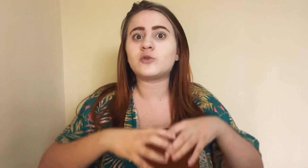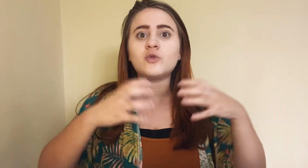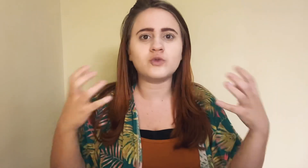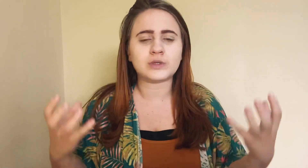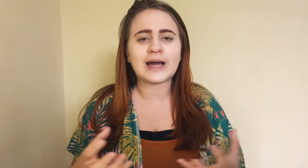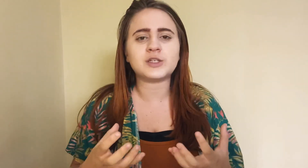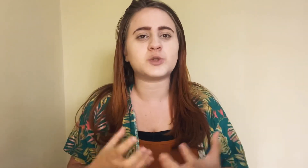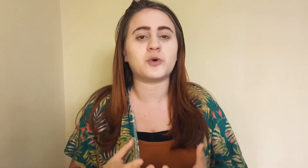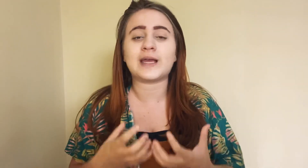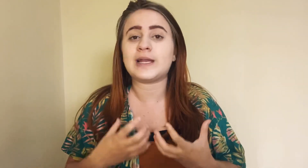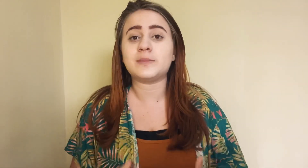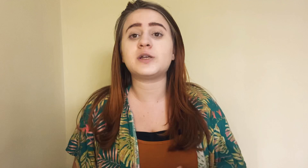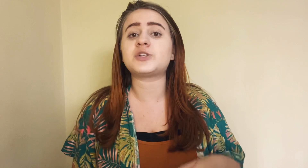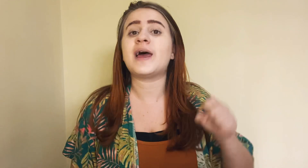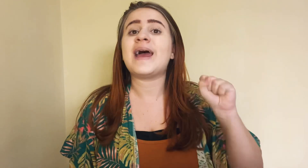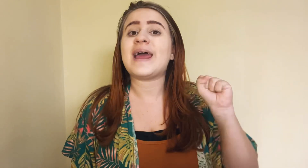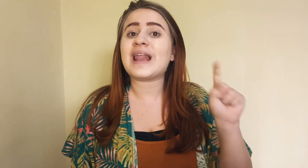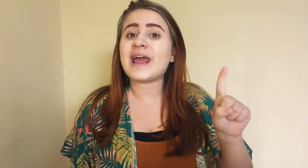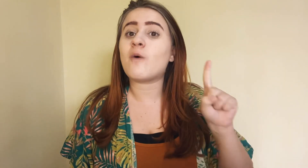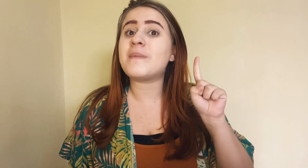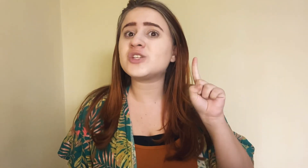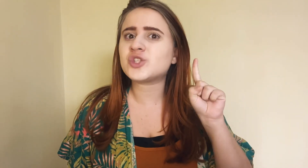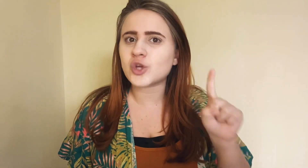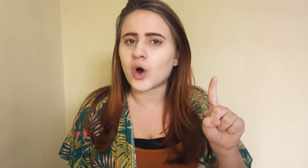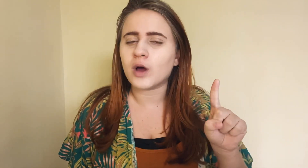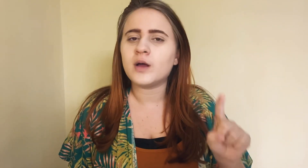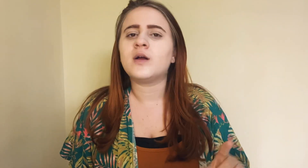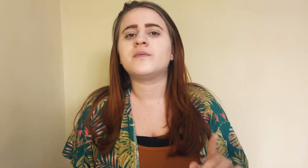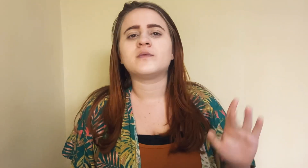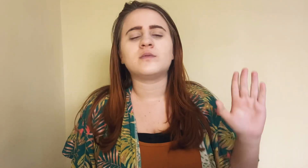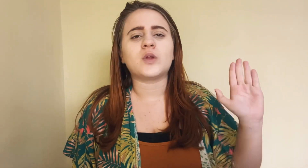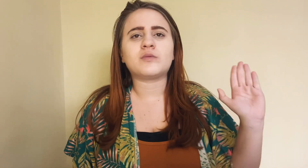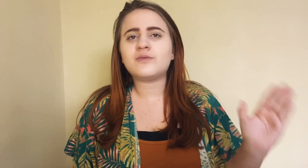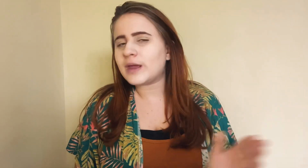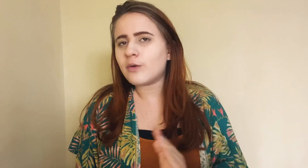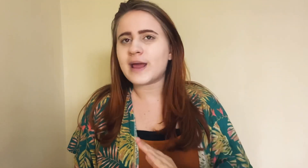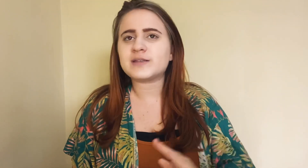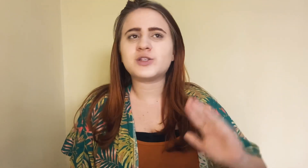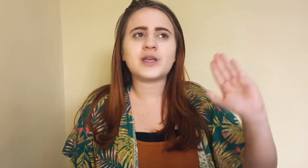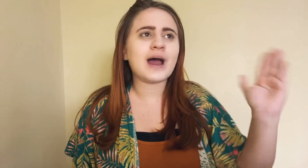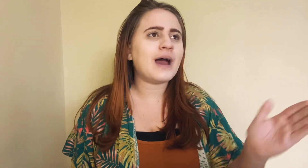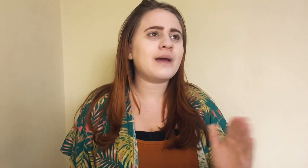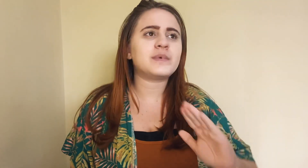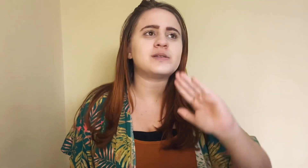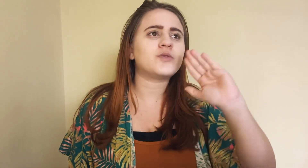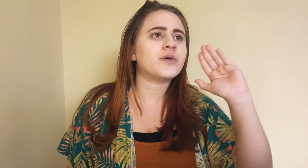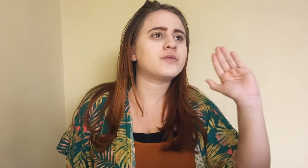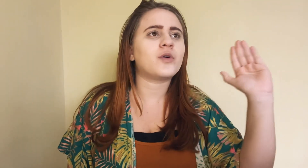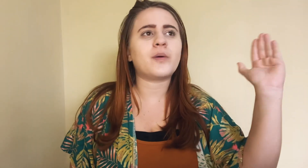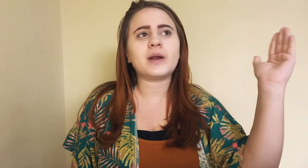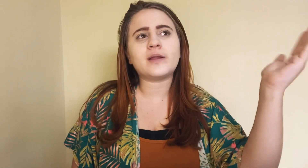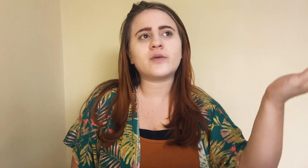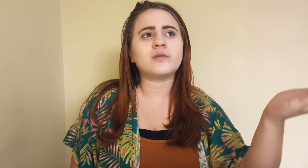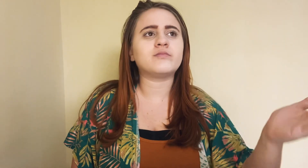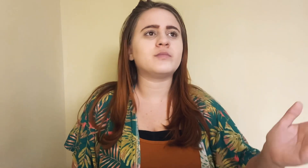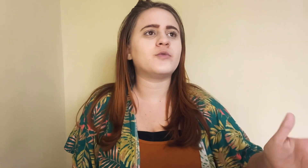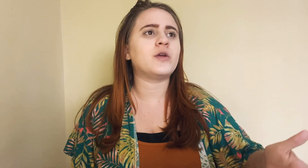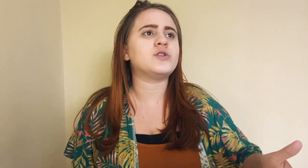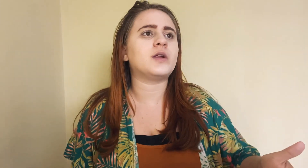tudo, tá, gente? Porque a Libras, ela é uma só. Não vem com essa de que, ai, mas se eu tô aprendendo no Rio de Janeiro,